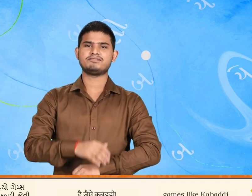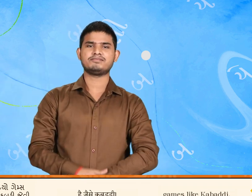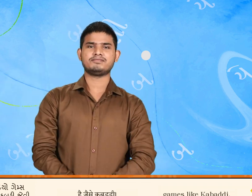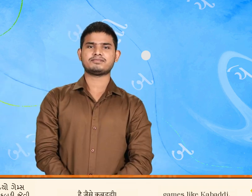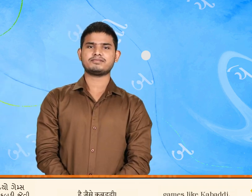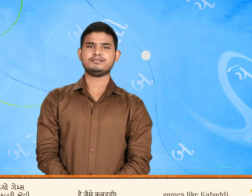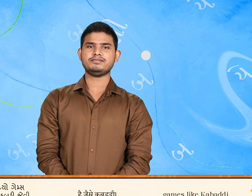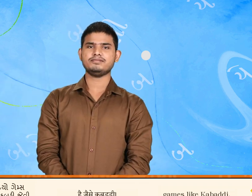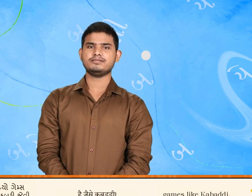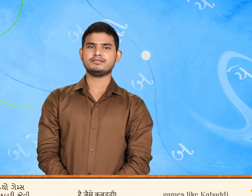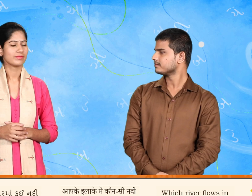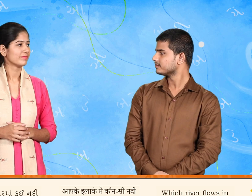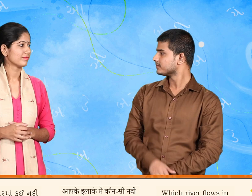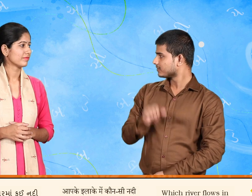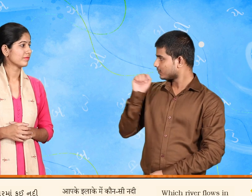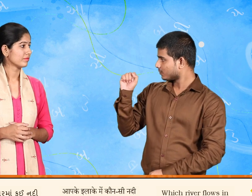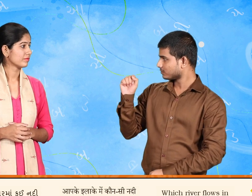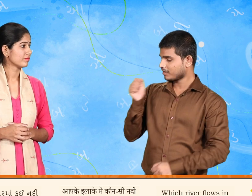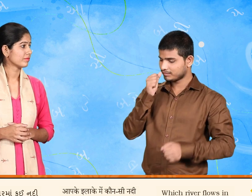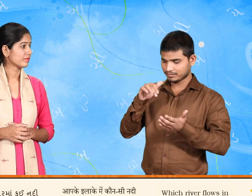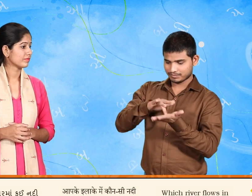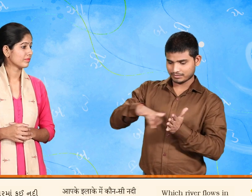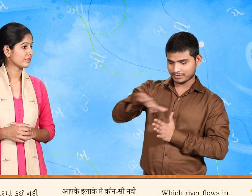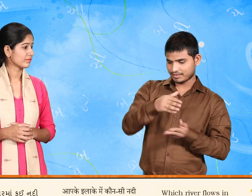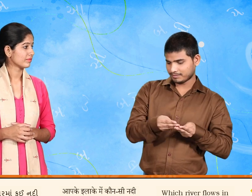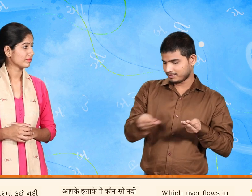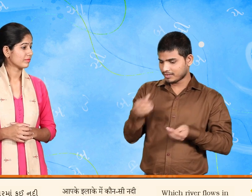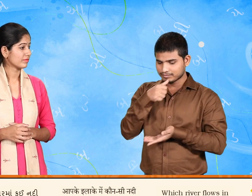છું તમારા વિસ્તારમાં કઈ નદી વહે છે